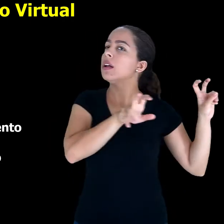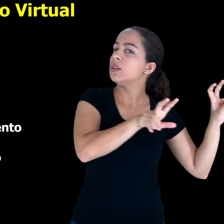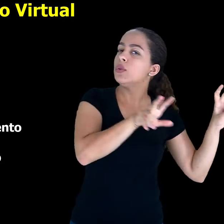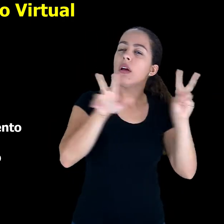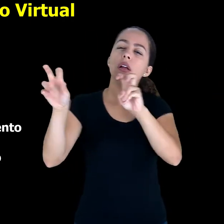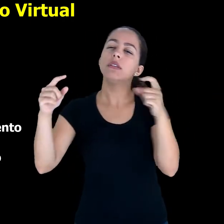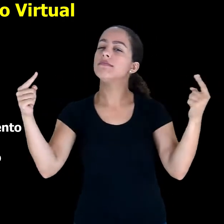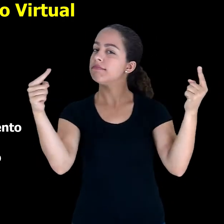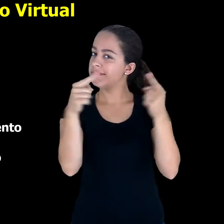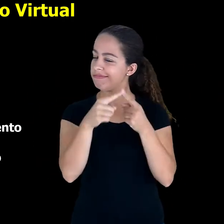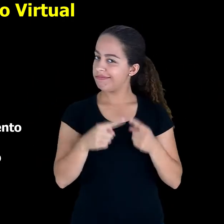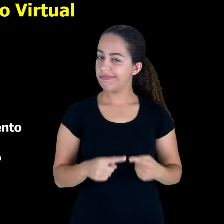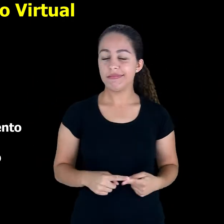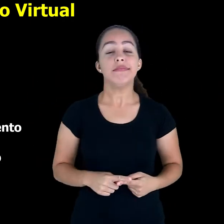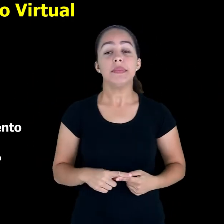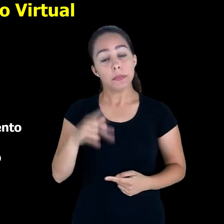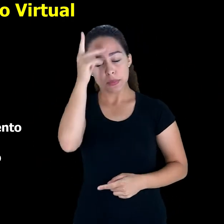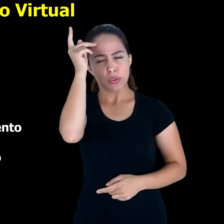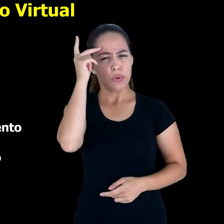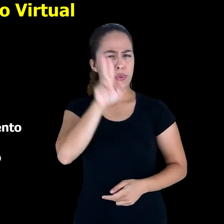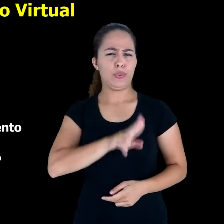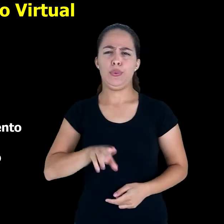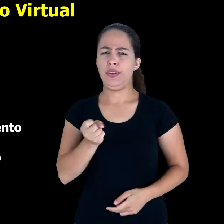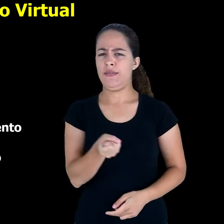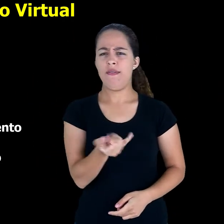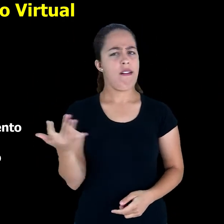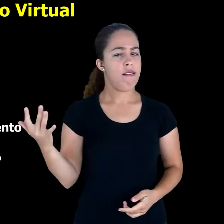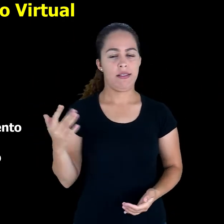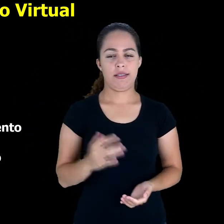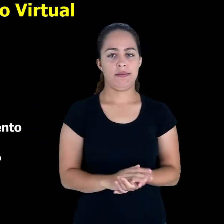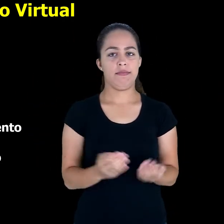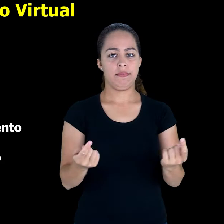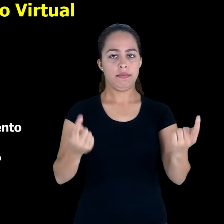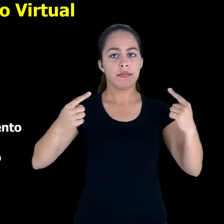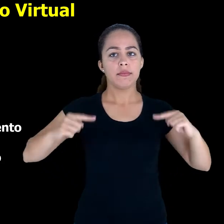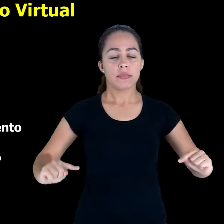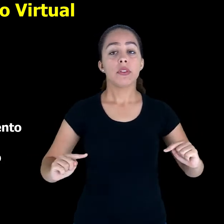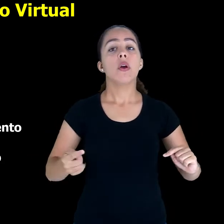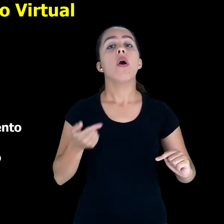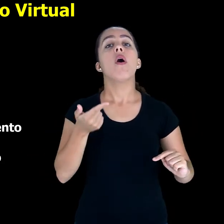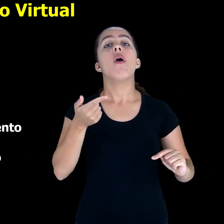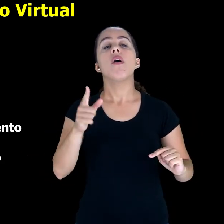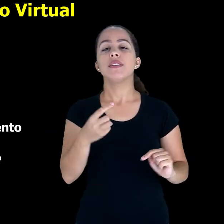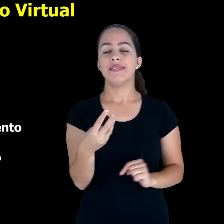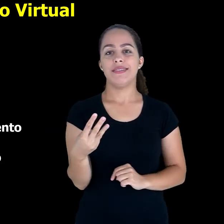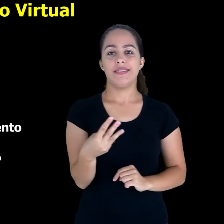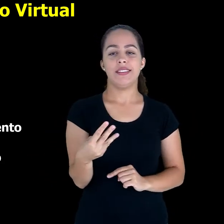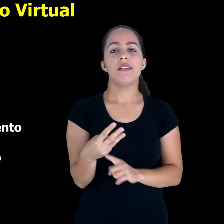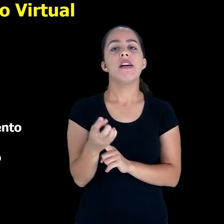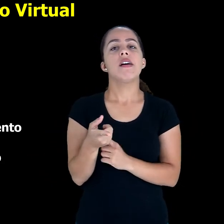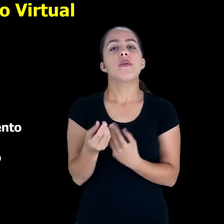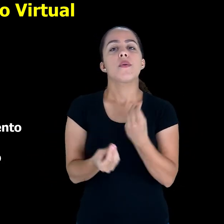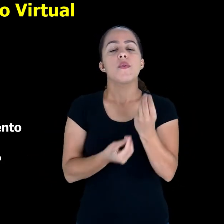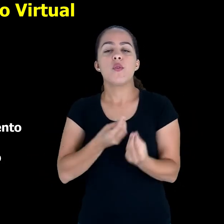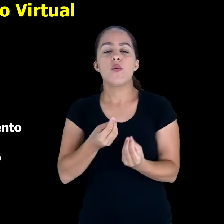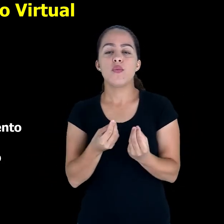virtual como pesquisa, como fonte de pesquisa. E um outro estilo seria o de estruturação e